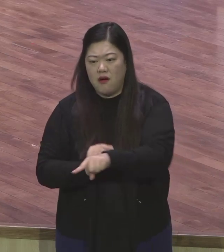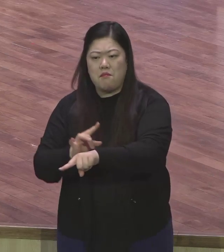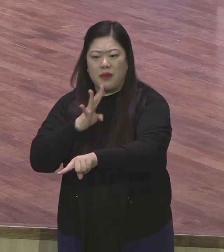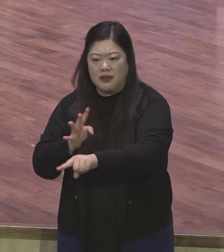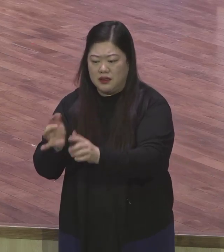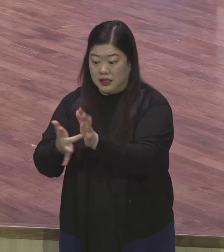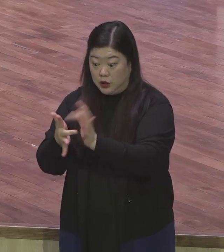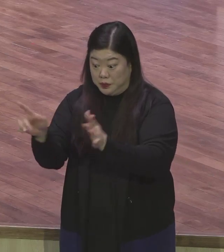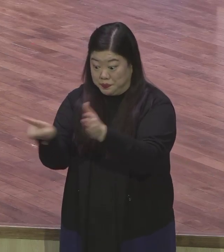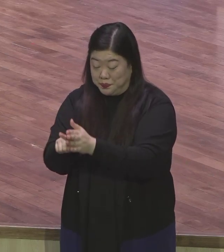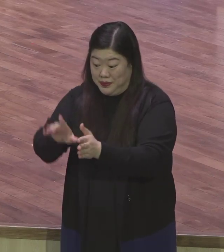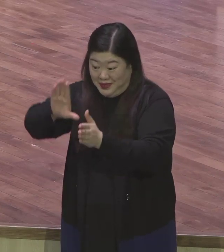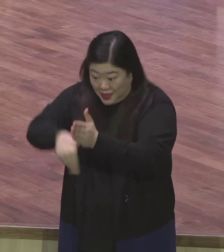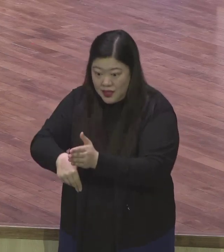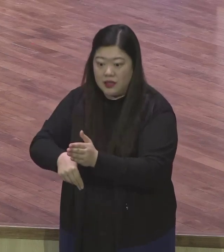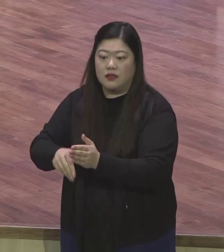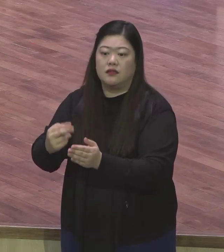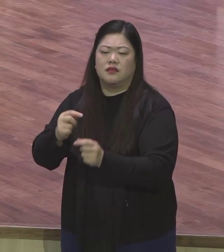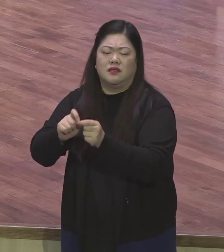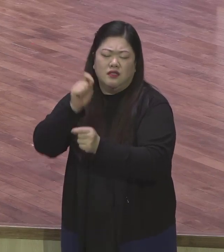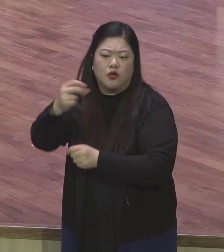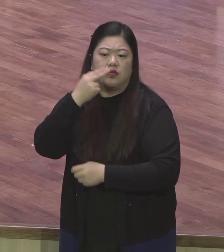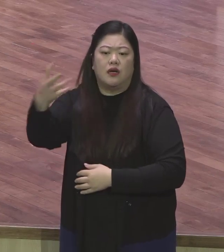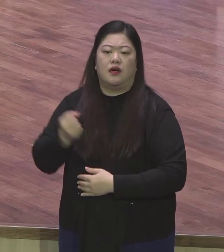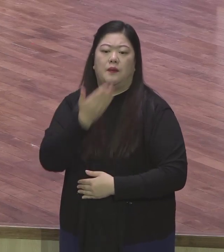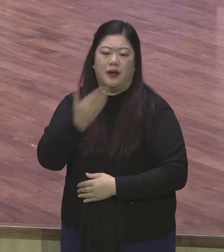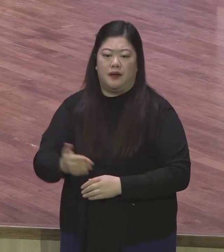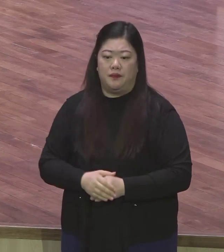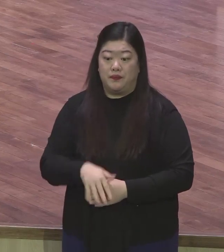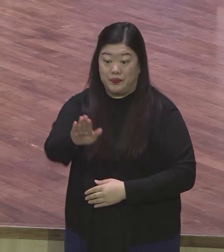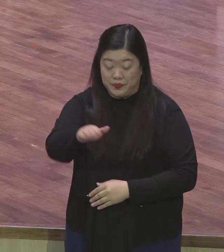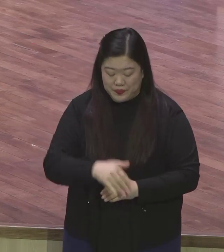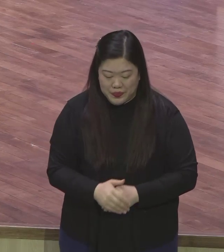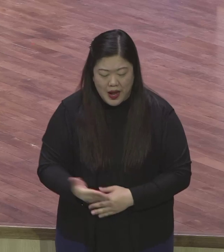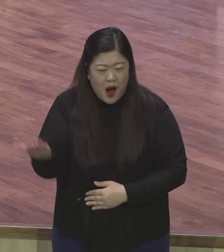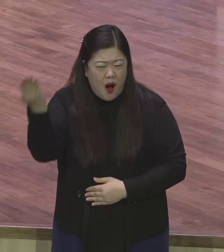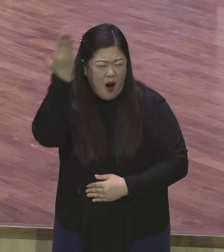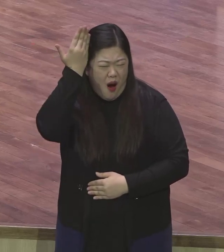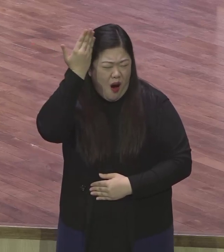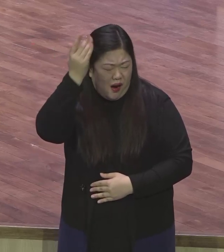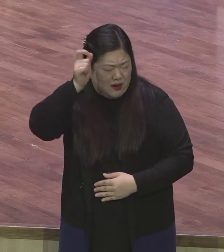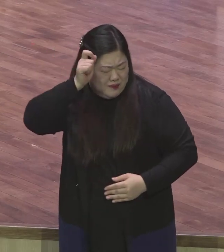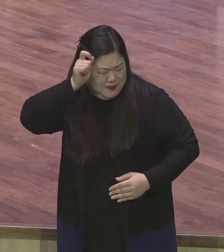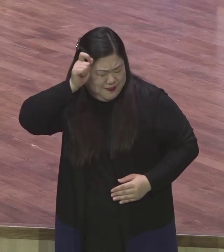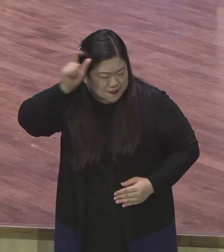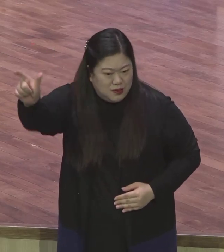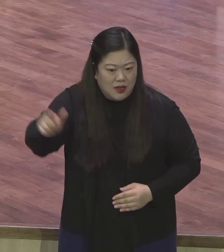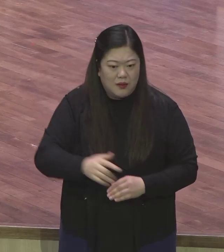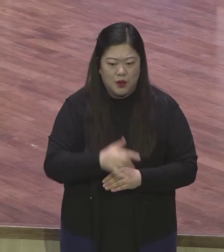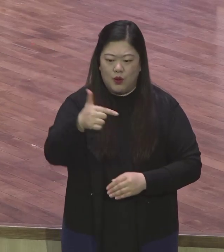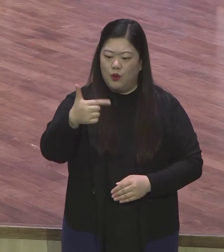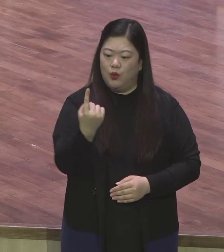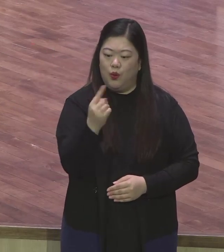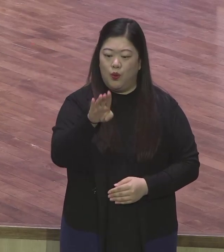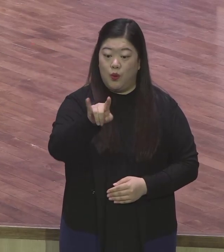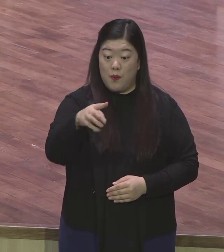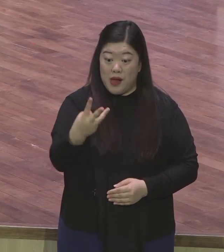노벨평화상을 받아도 세상에 어떠한 칭찬을 받아도 예수 그리스도 안에 있지 않은